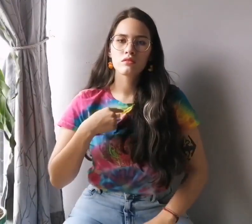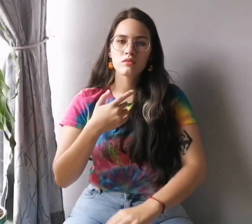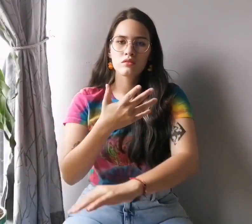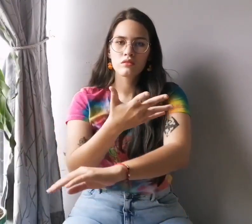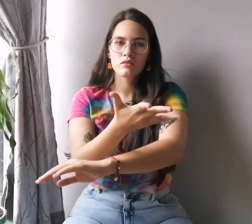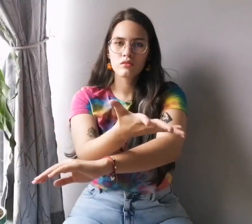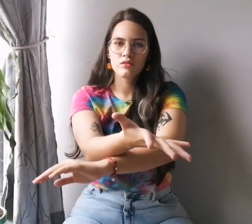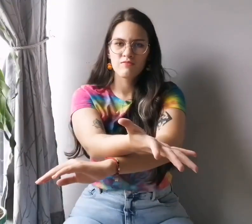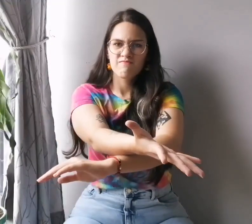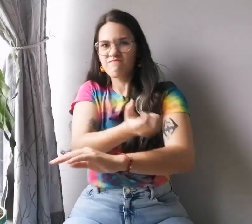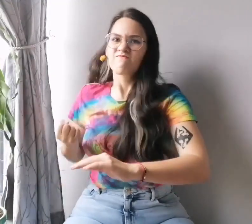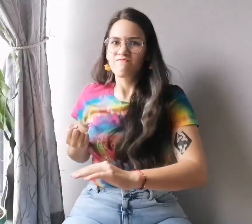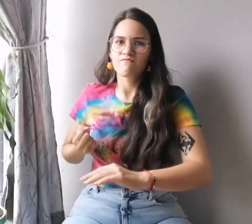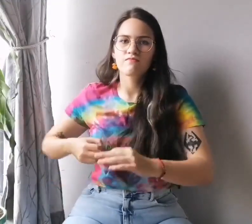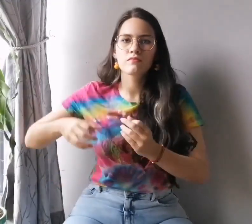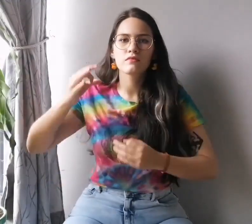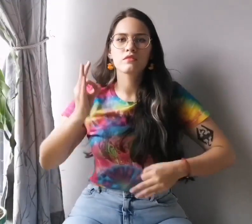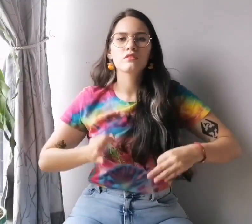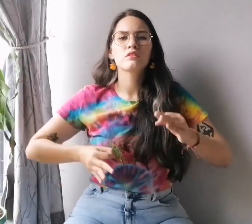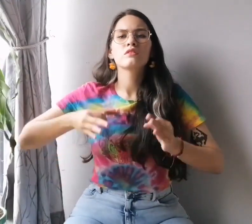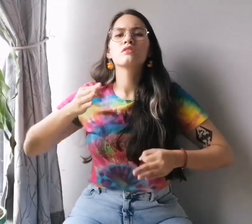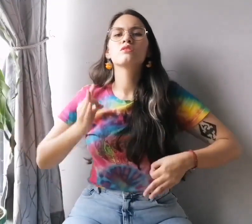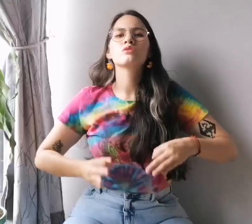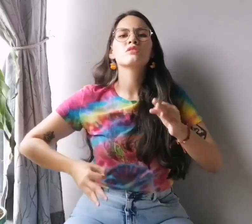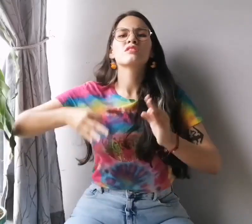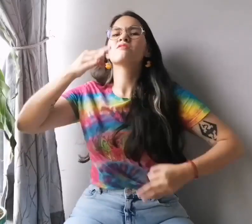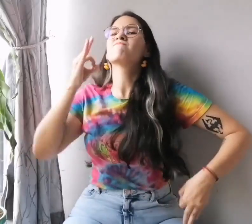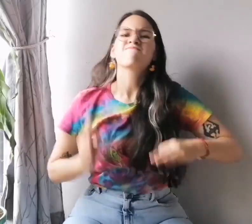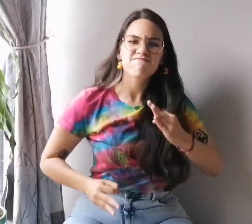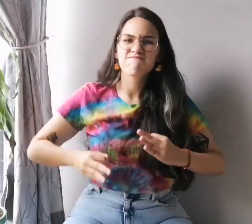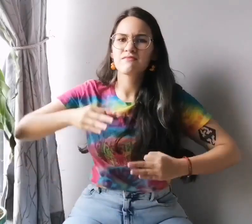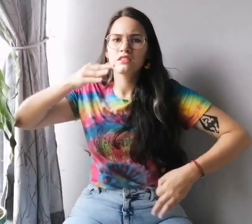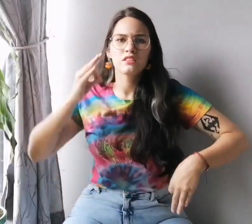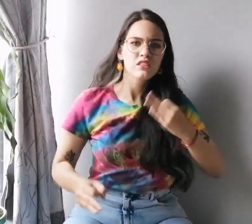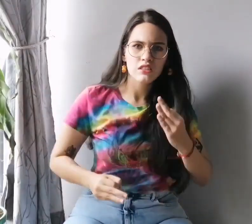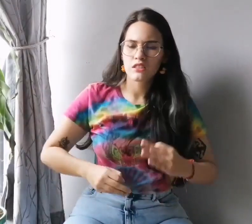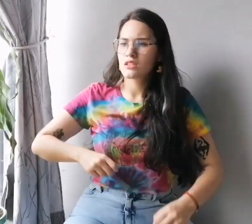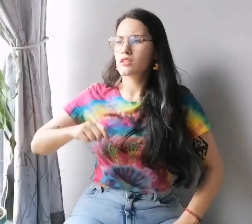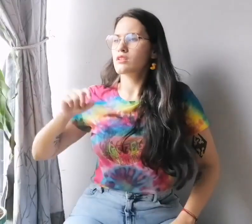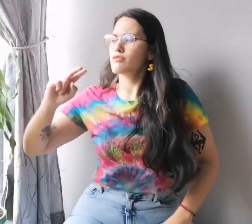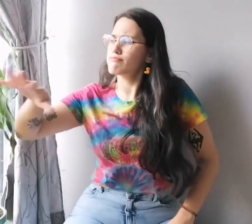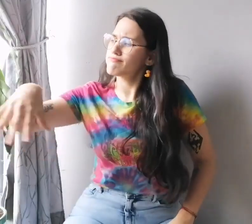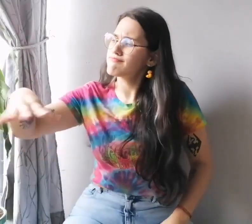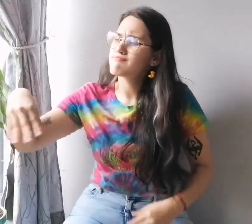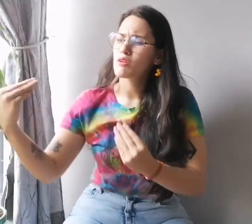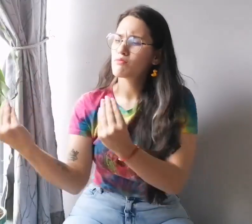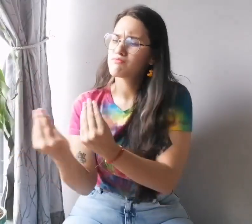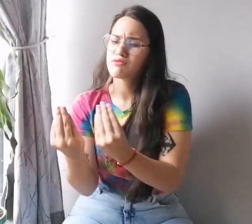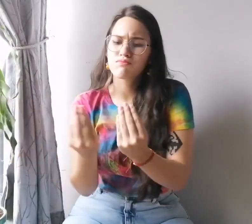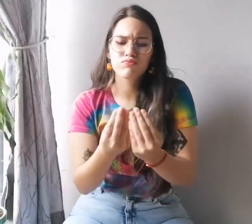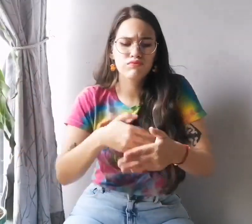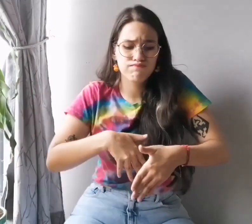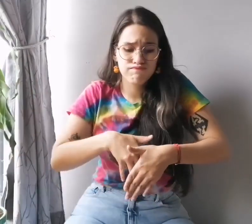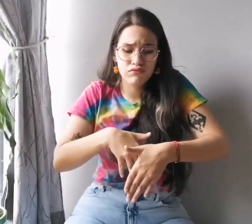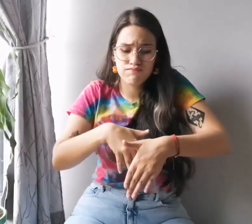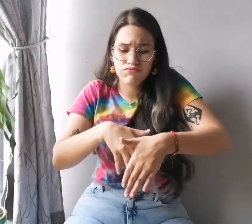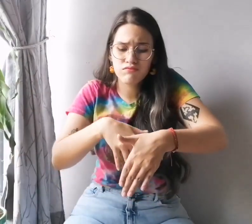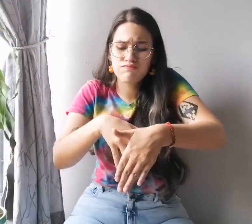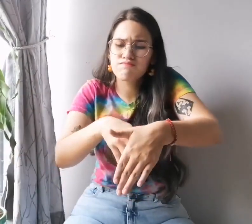esa que se hará pagar las cuentas Esa justicia, música Corran las bombas, luchando